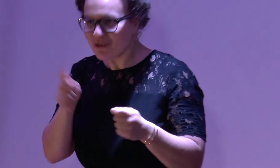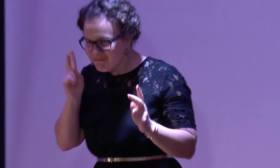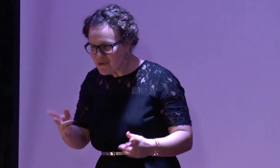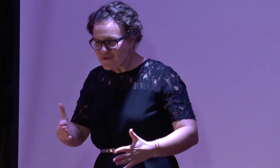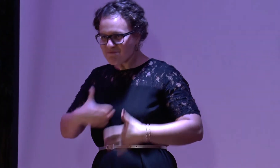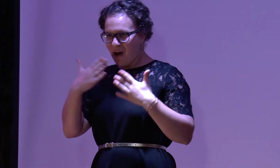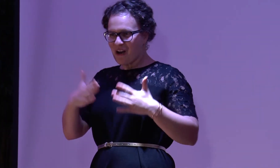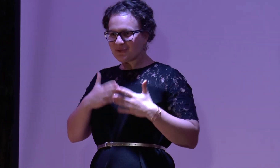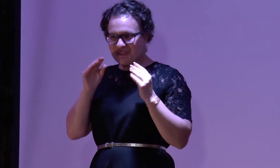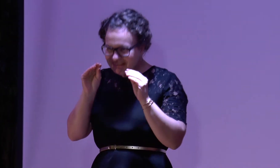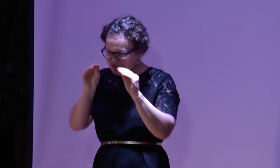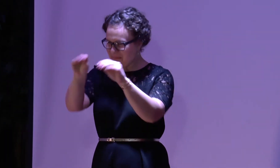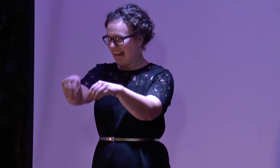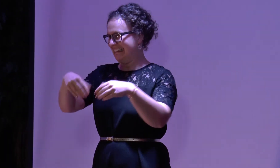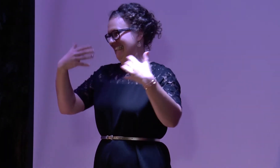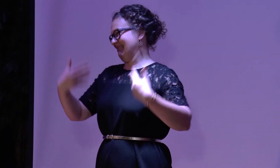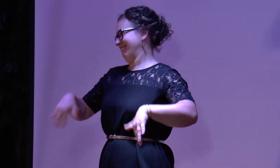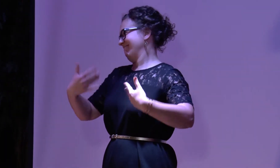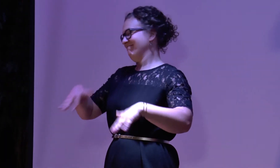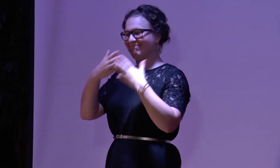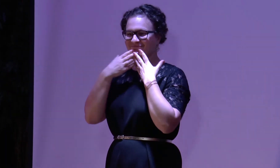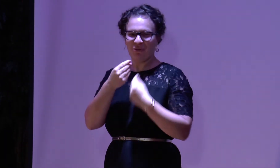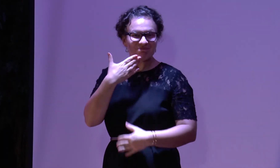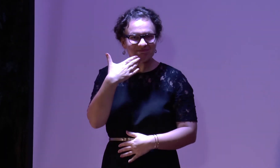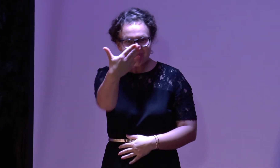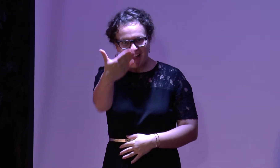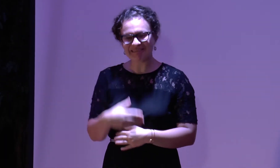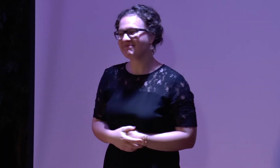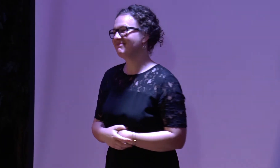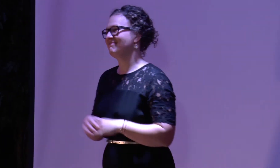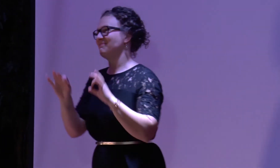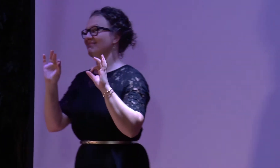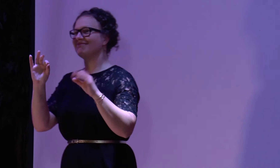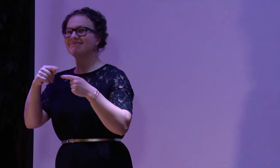Wow. Ich glaube, das war eine große Überraschung, diesen Scheck zu erhalten. Vielen Dank.